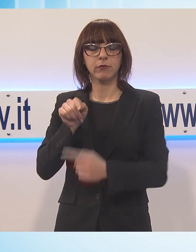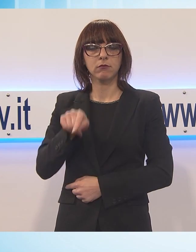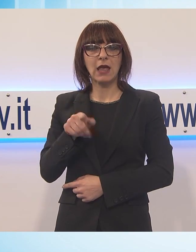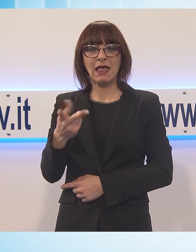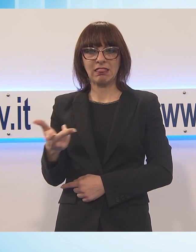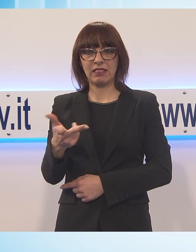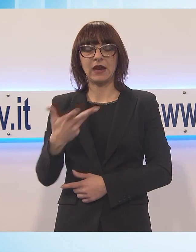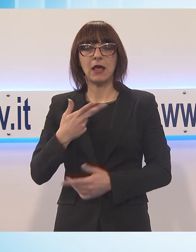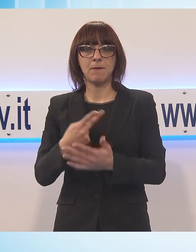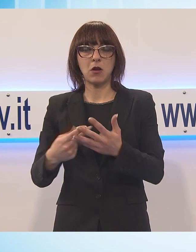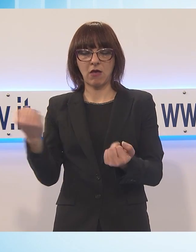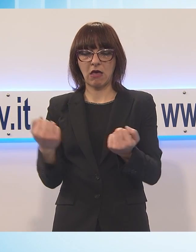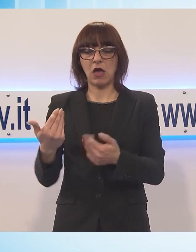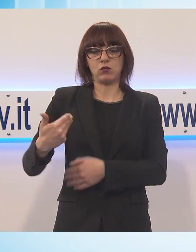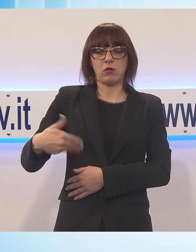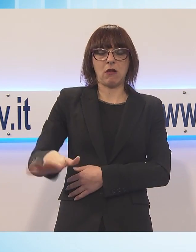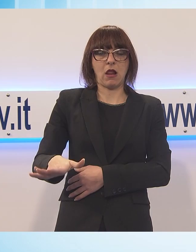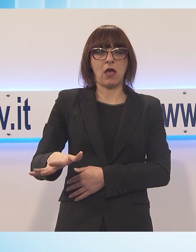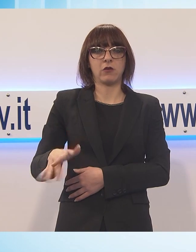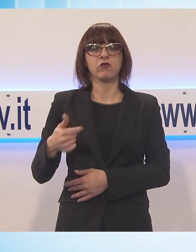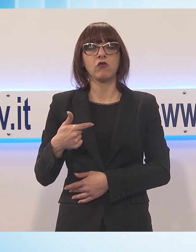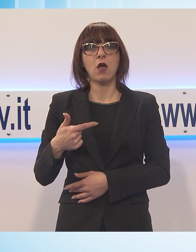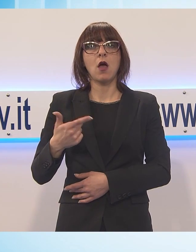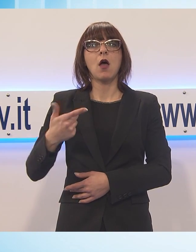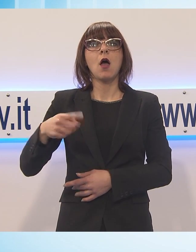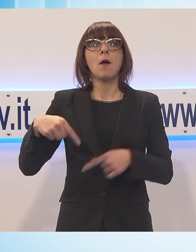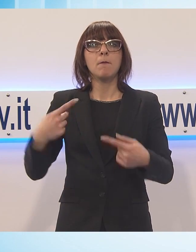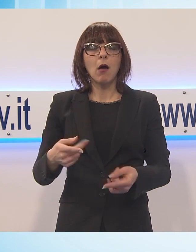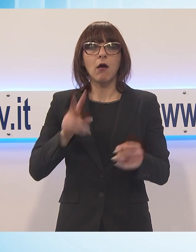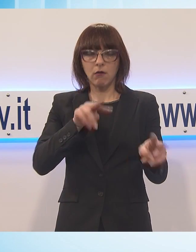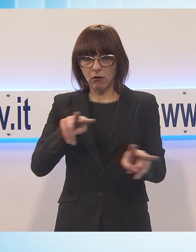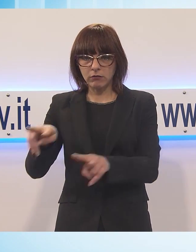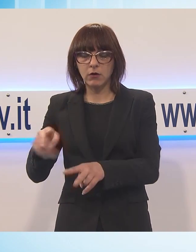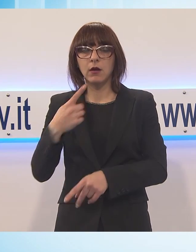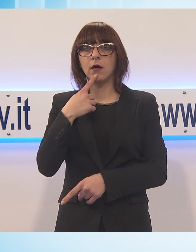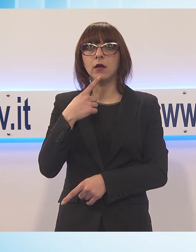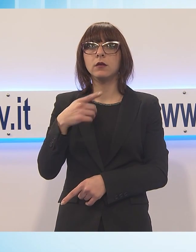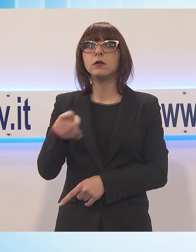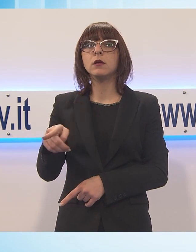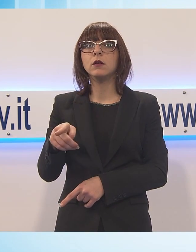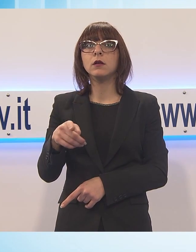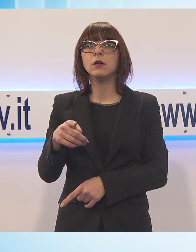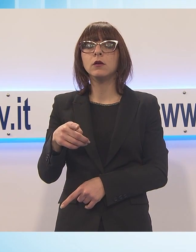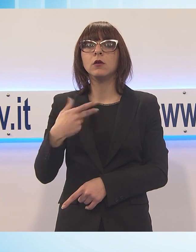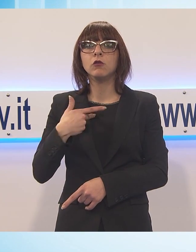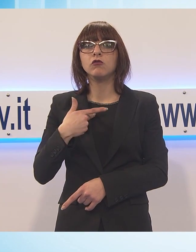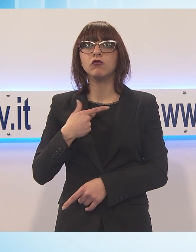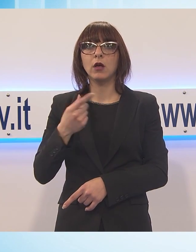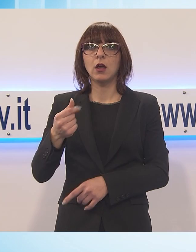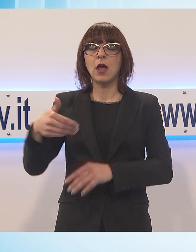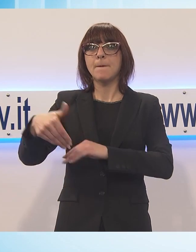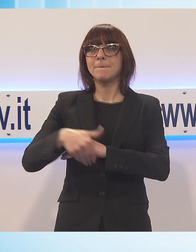cercato di abbandonare l'auto, qui erano alla guida, poi invece controllati hanno riferito di aver ricevuto il veicolo in prestito da una